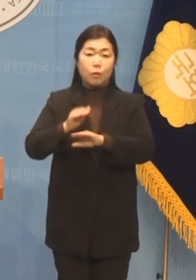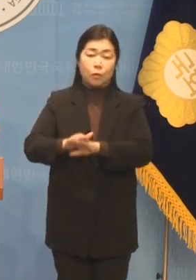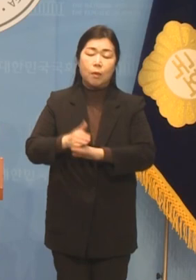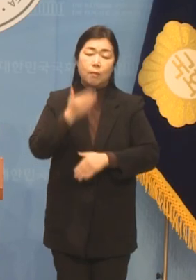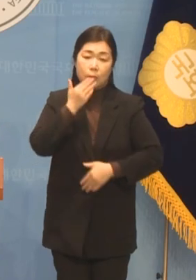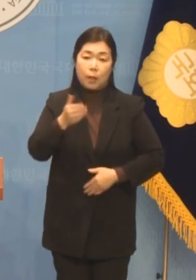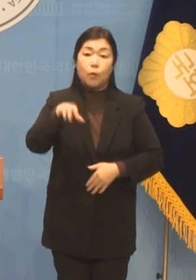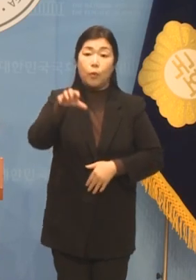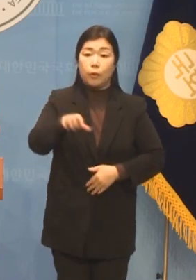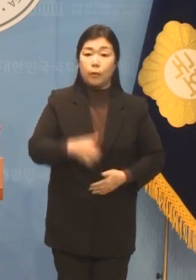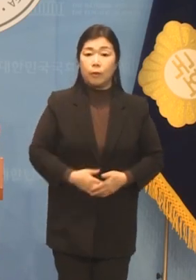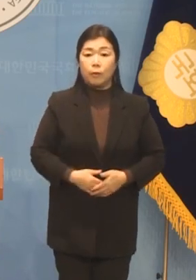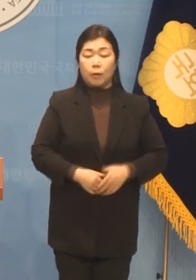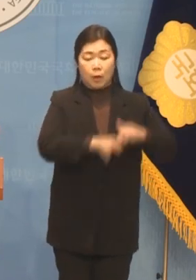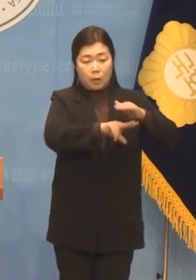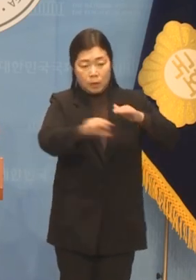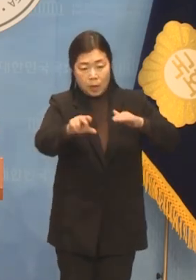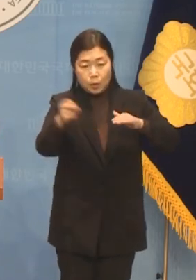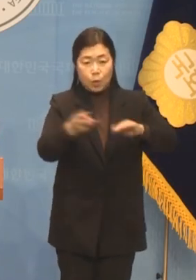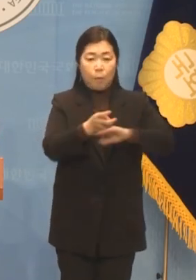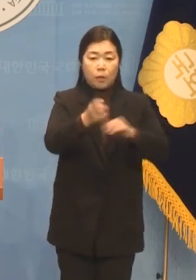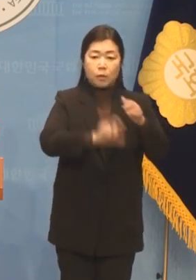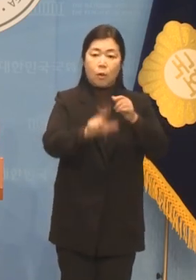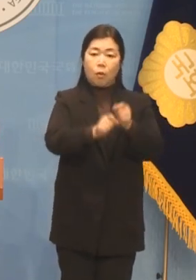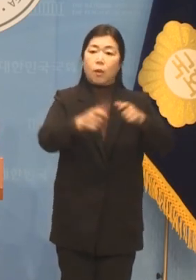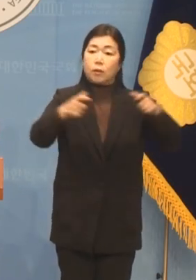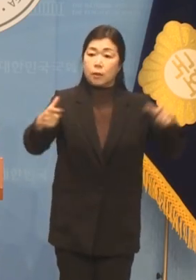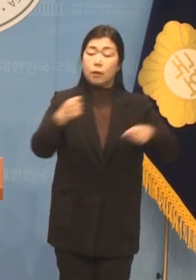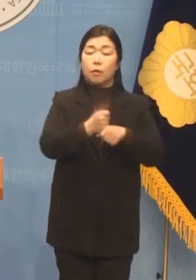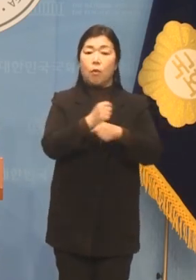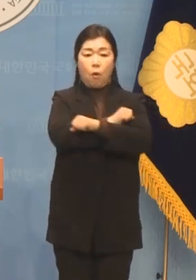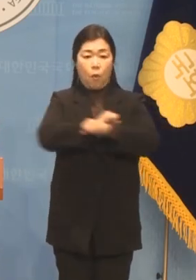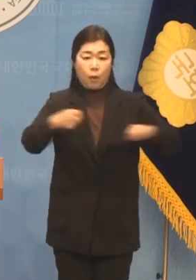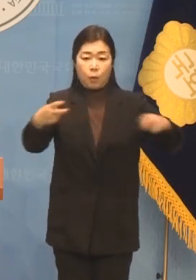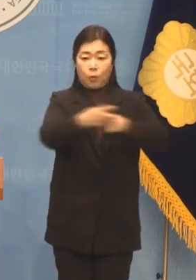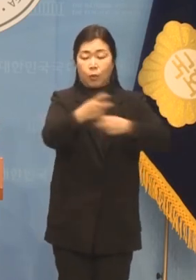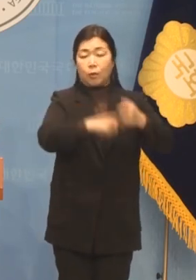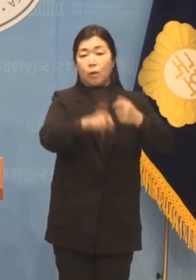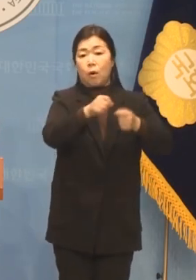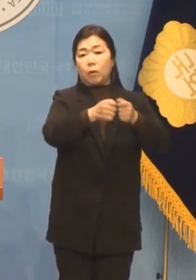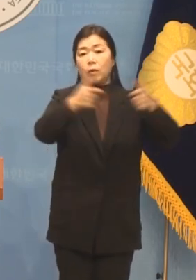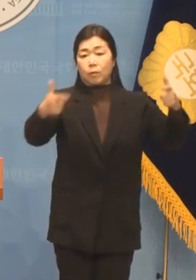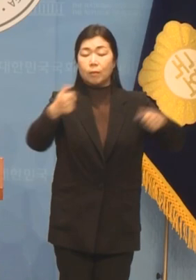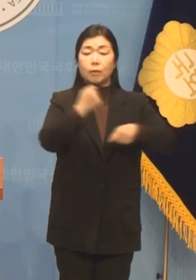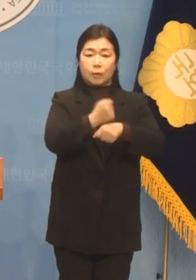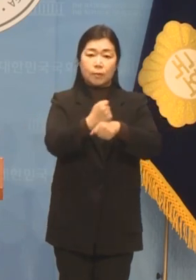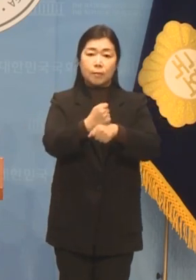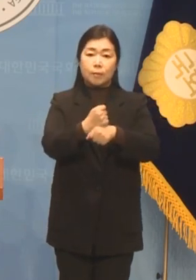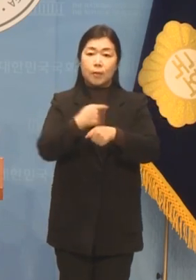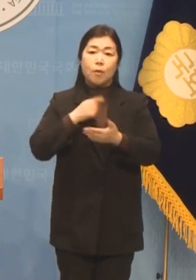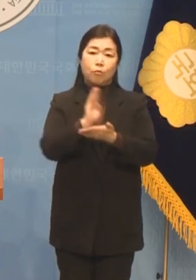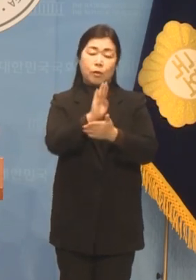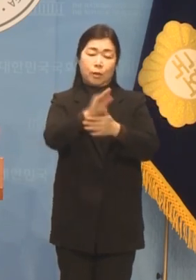그리고 버스 증차 등 김은혜 표 광역교통 혁신과 함께 분당을 완성하겠습니다